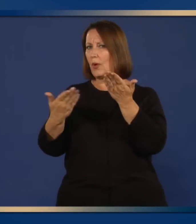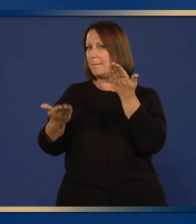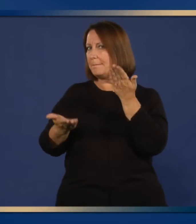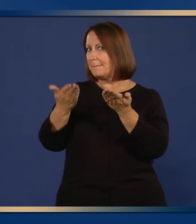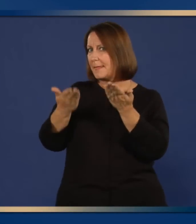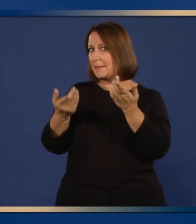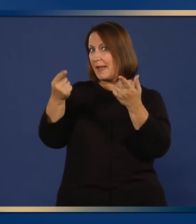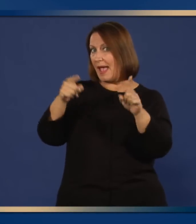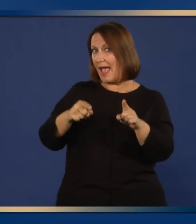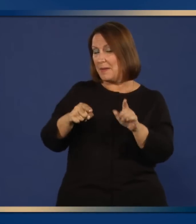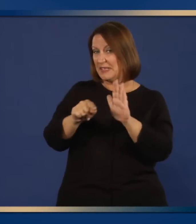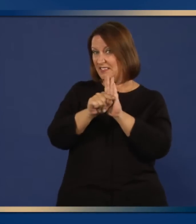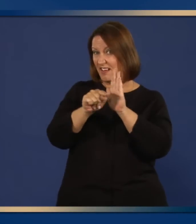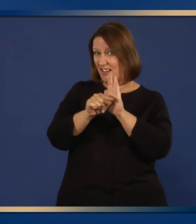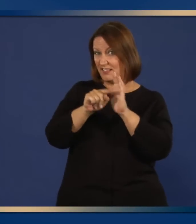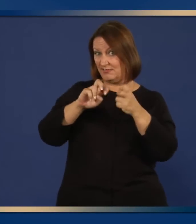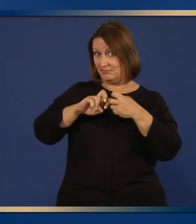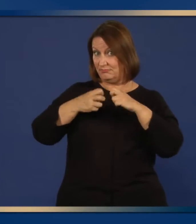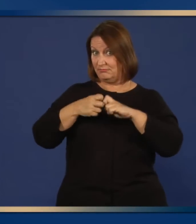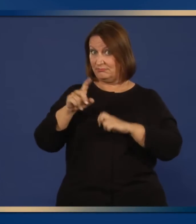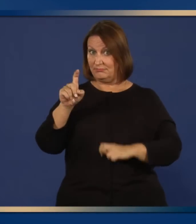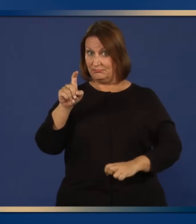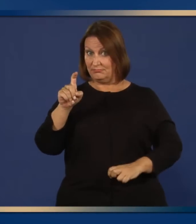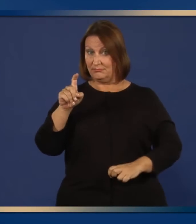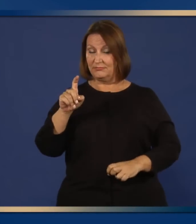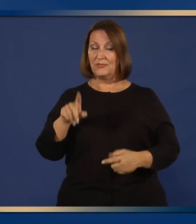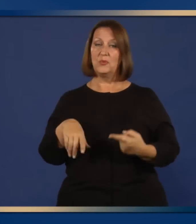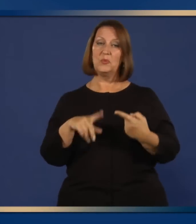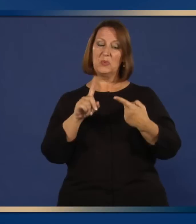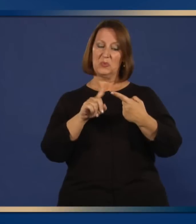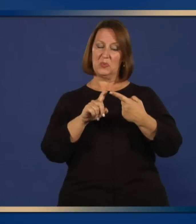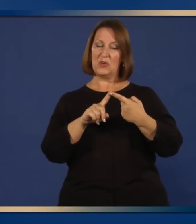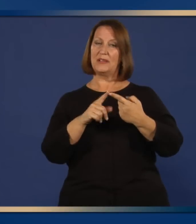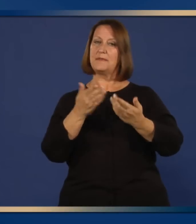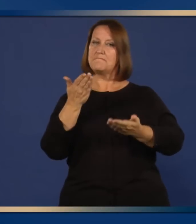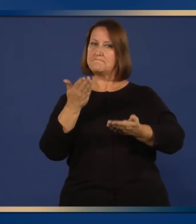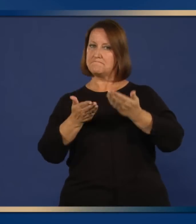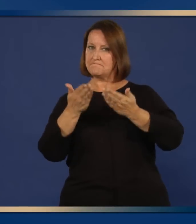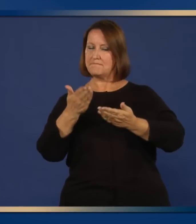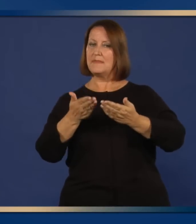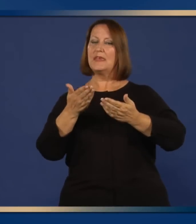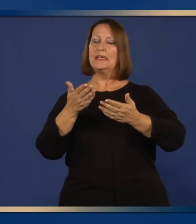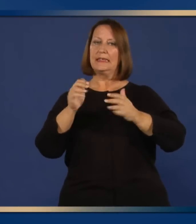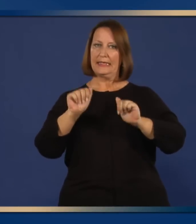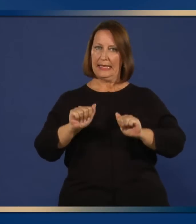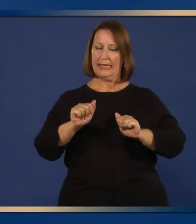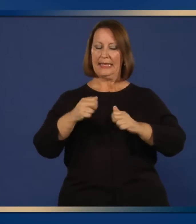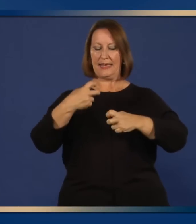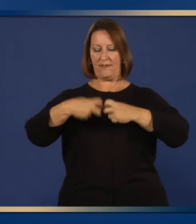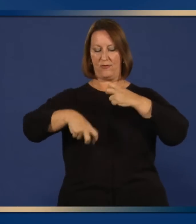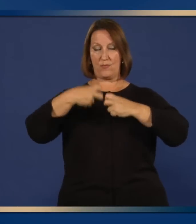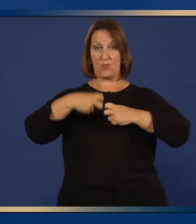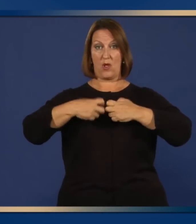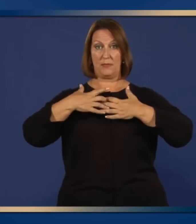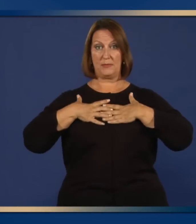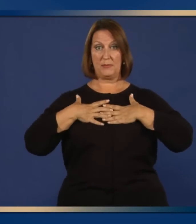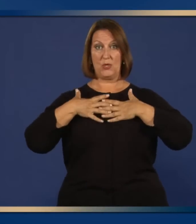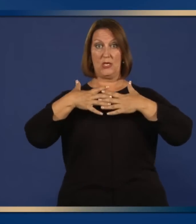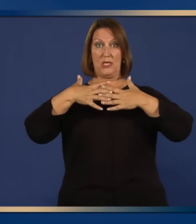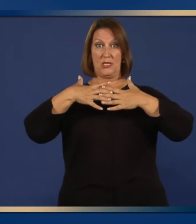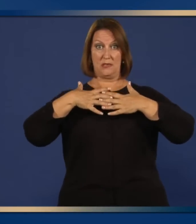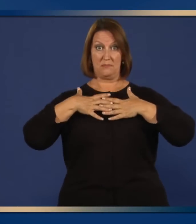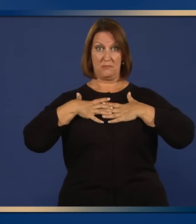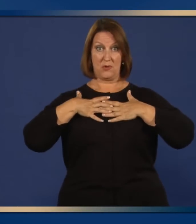del riesgo de dificultad respiratoria creciente, especialmente entre personas con